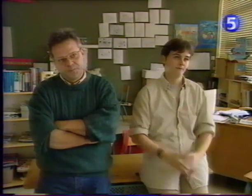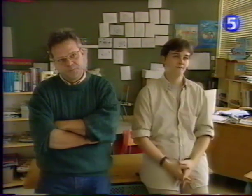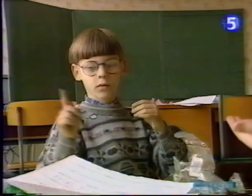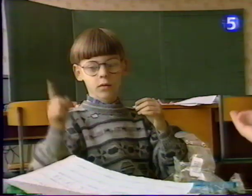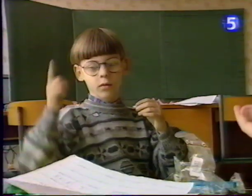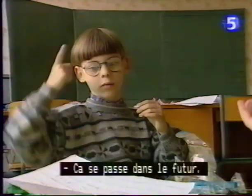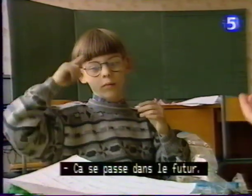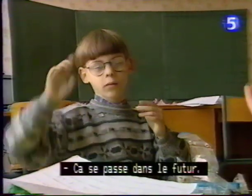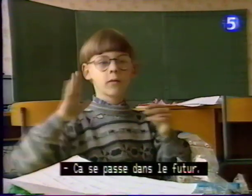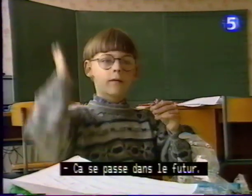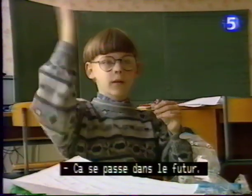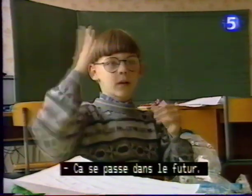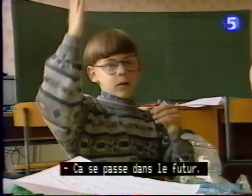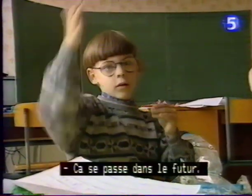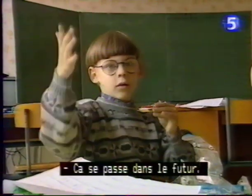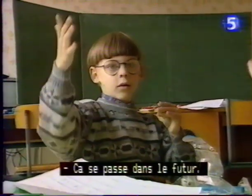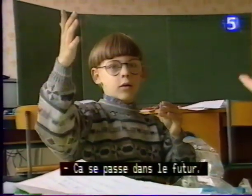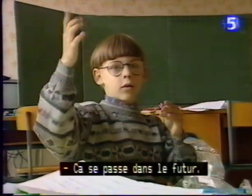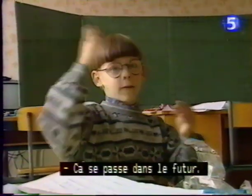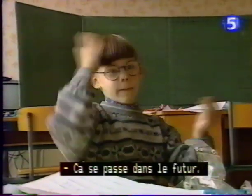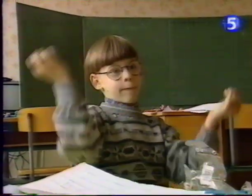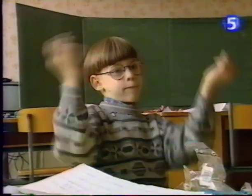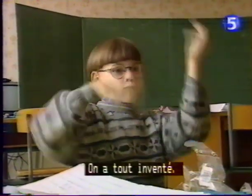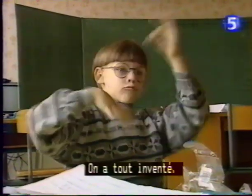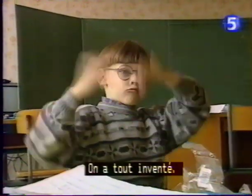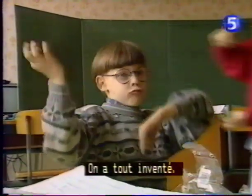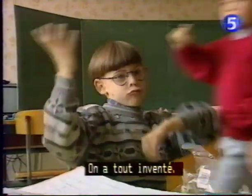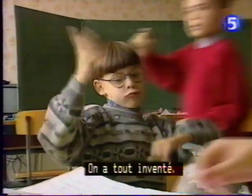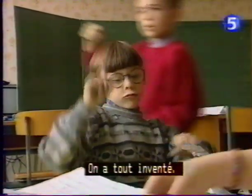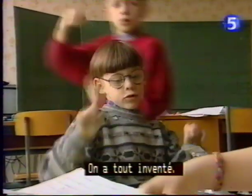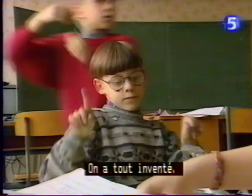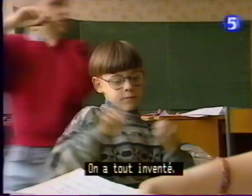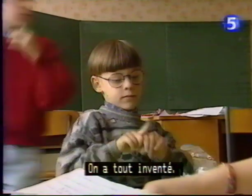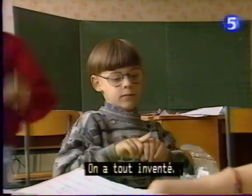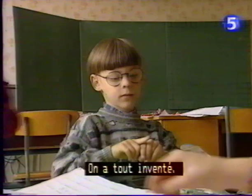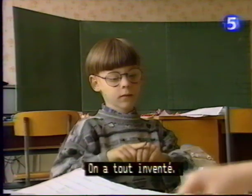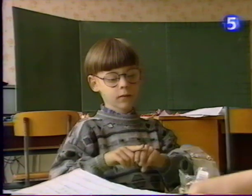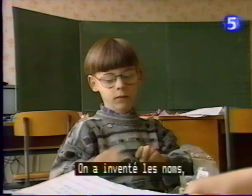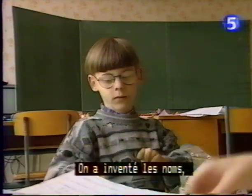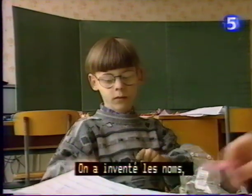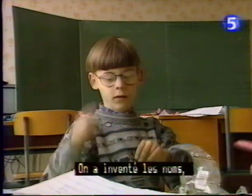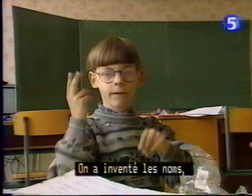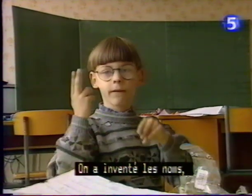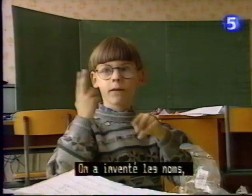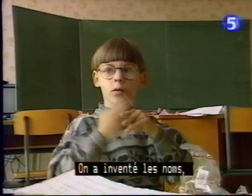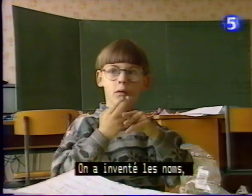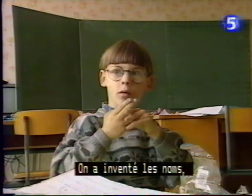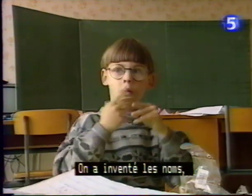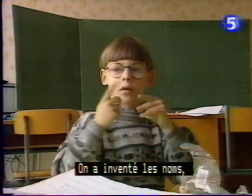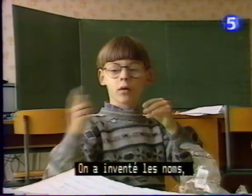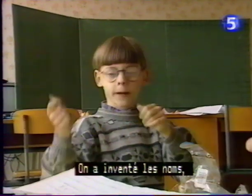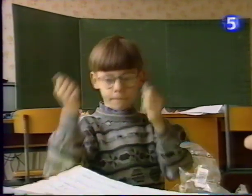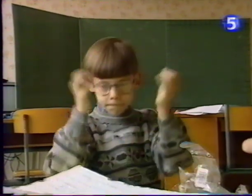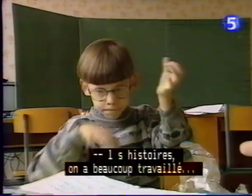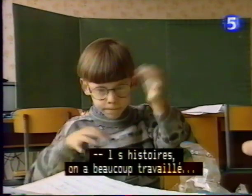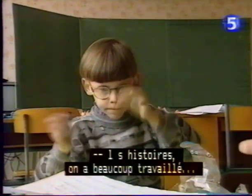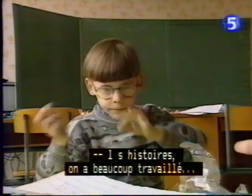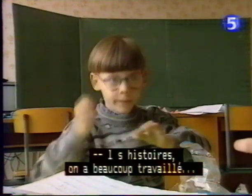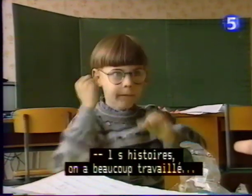Ça se passe dans le futur. On a tout inventé. On a inventé les noms, les histoires.